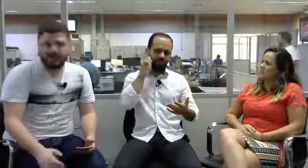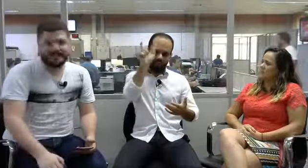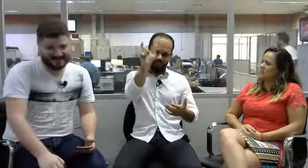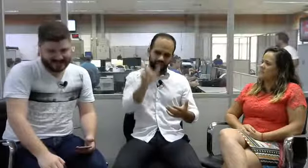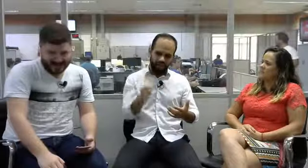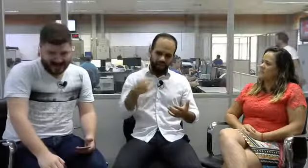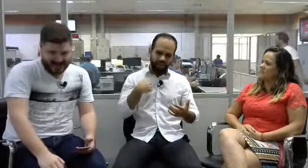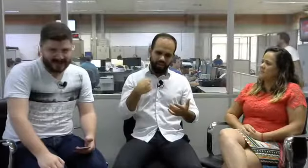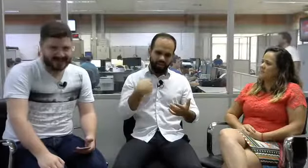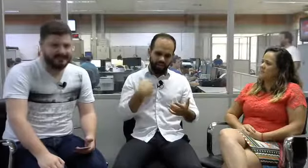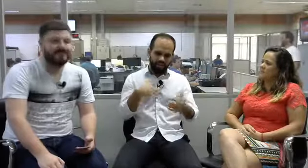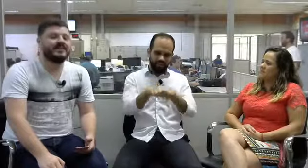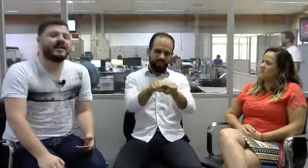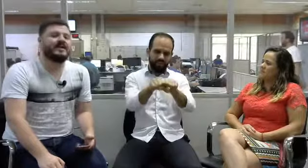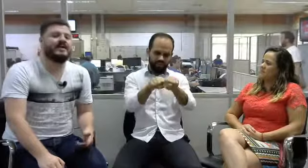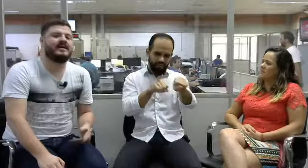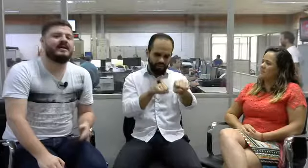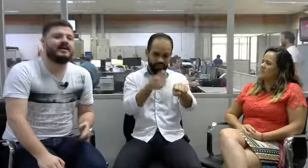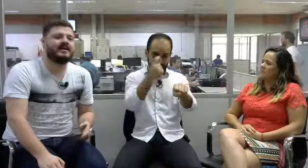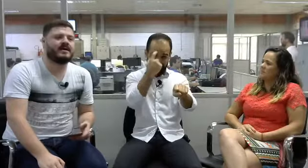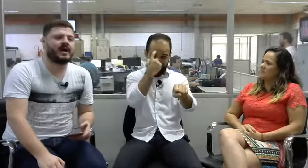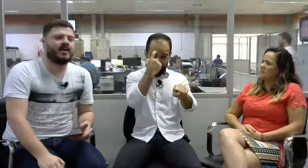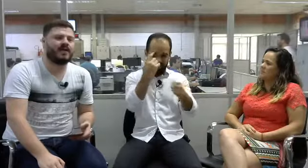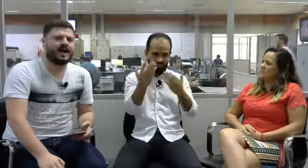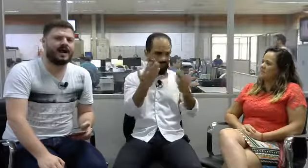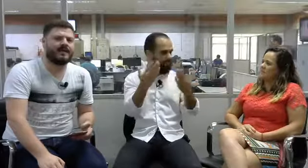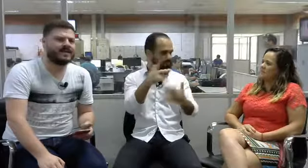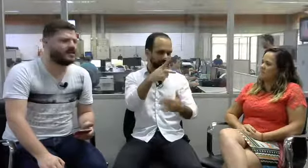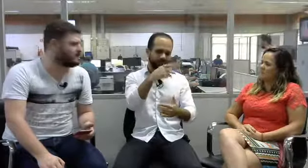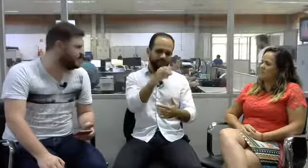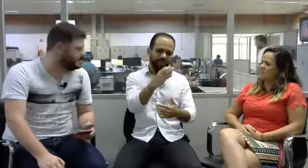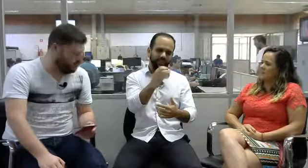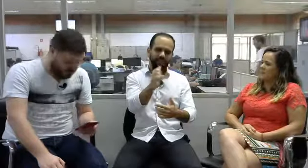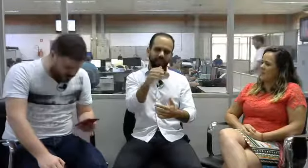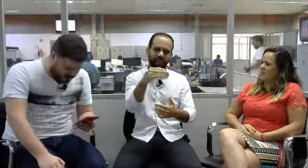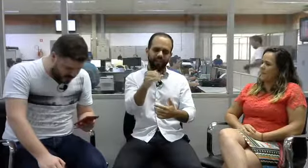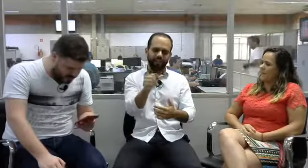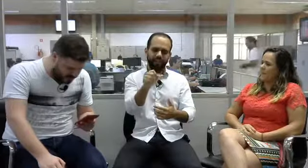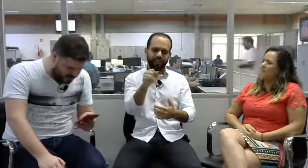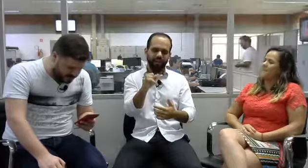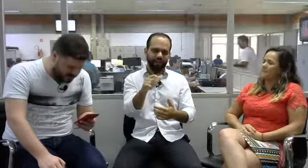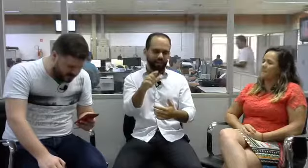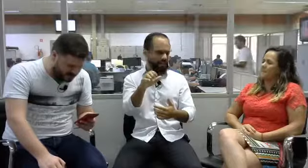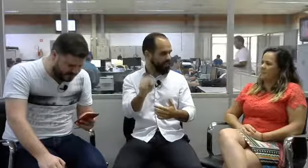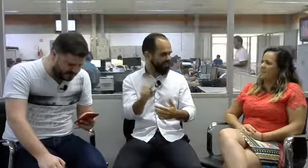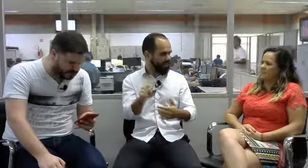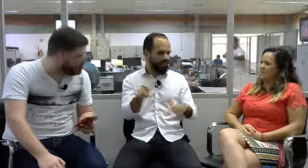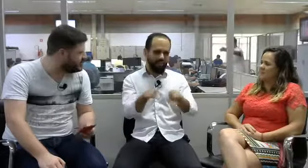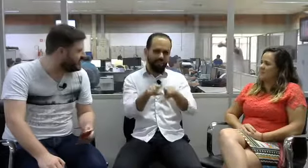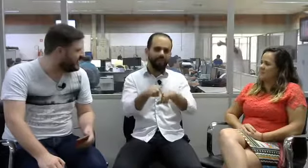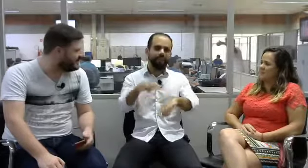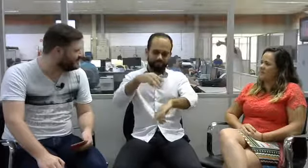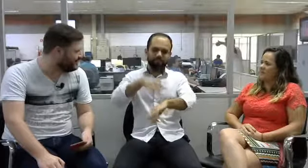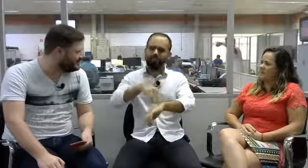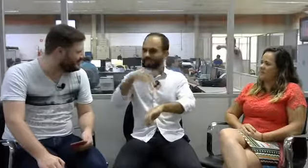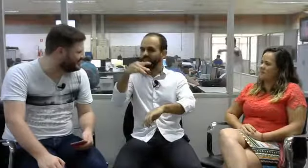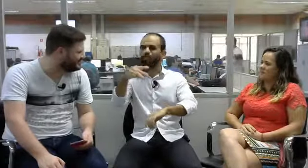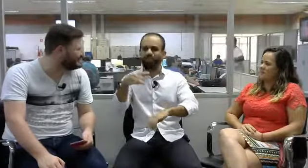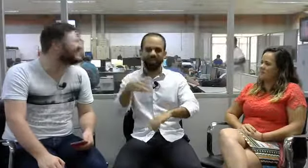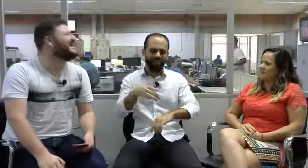psicanálise e agora é mestrando em psicologia, é isso, Glaucio? Isso, isso mesmo.